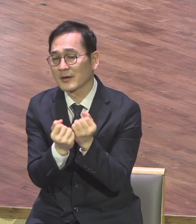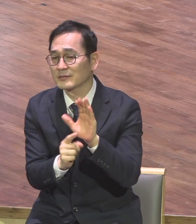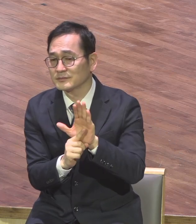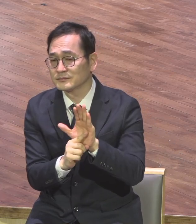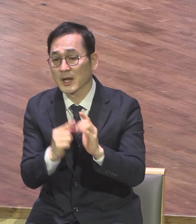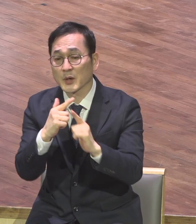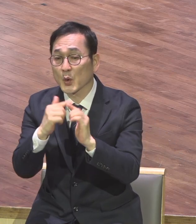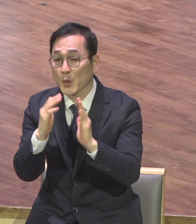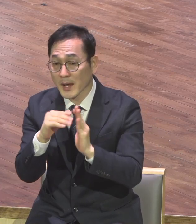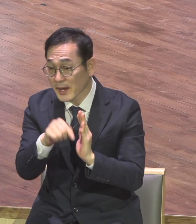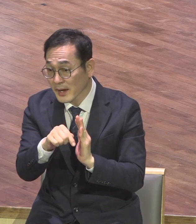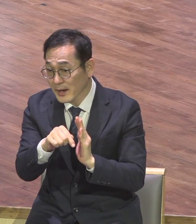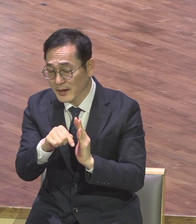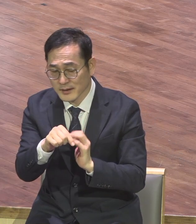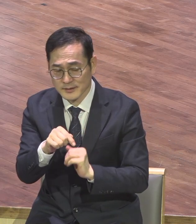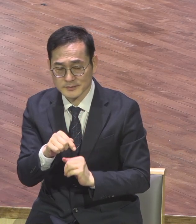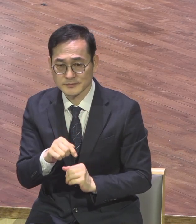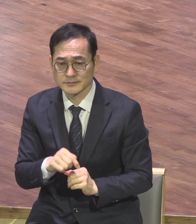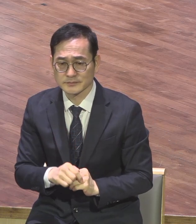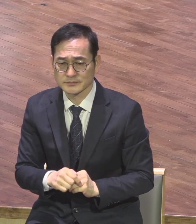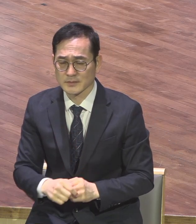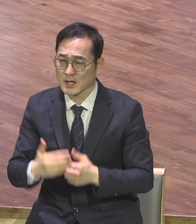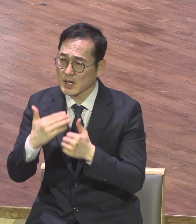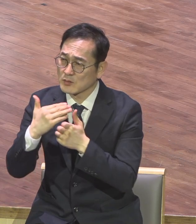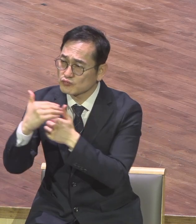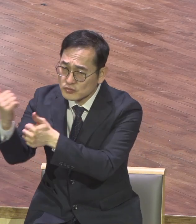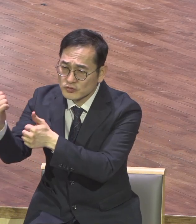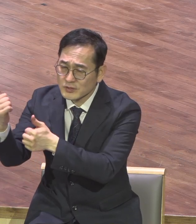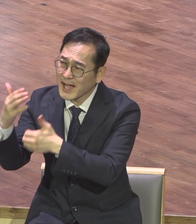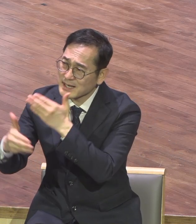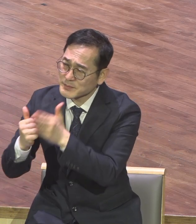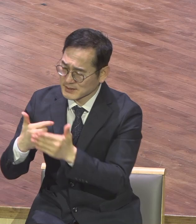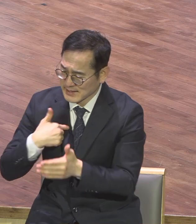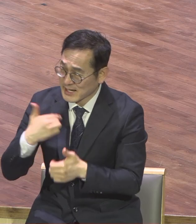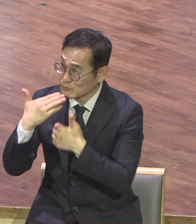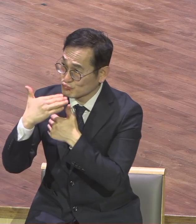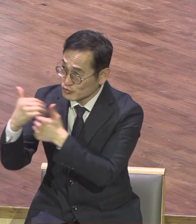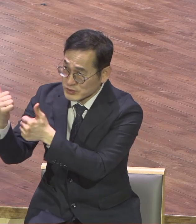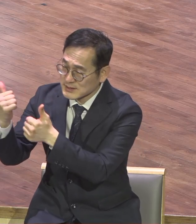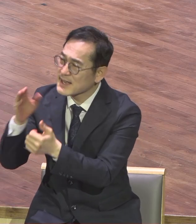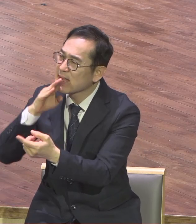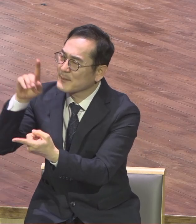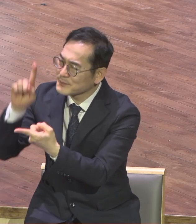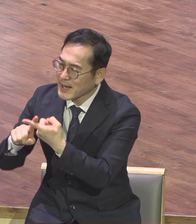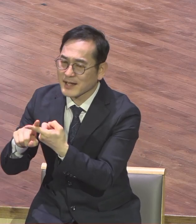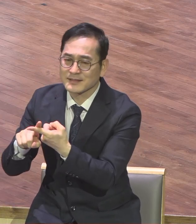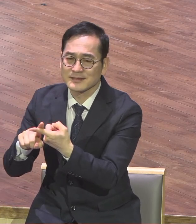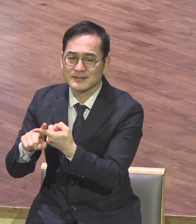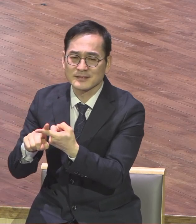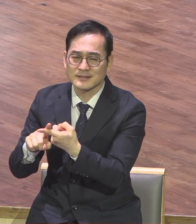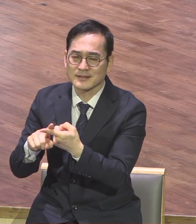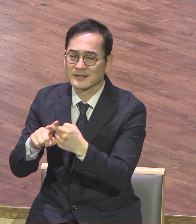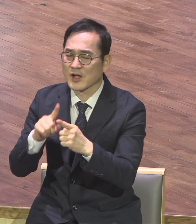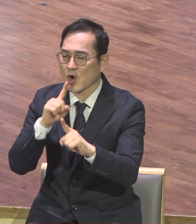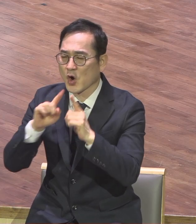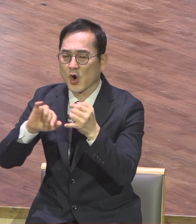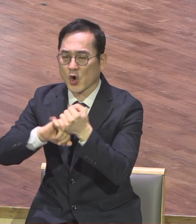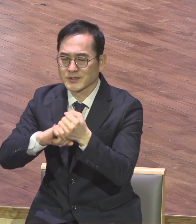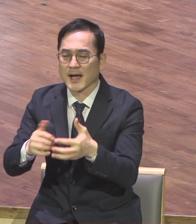말씀 제목처럼 불우심에 합당한 은약 공동체다 하나님이 우리를